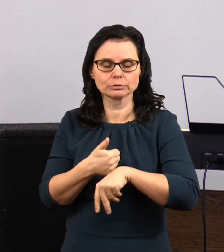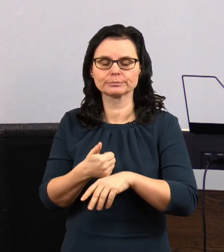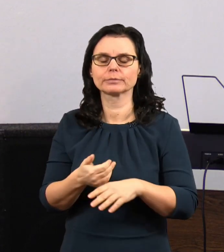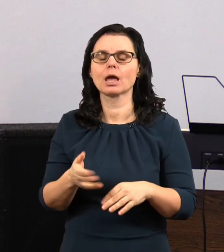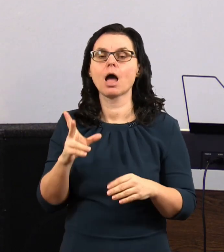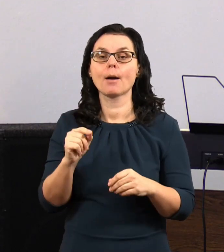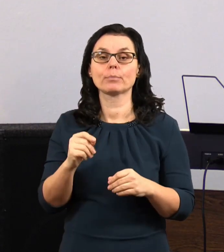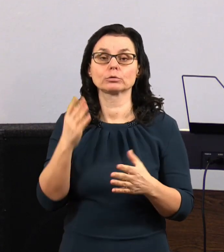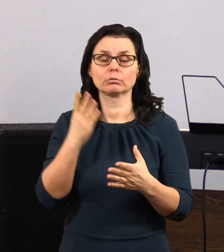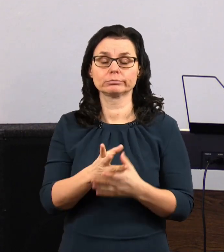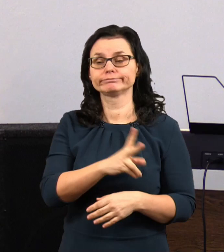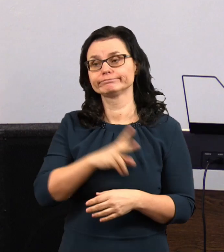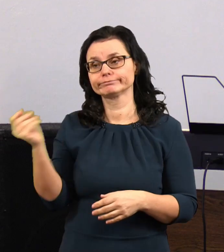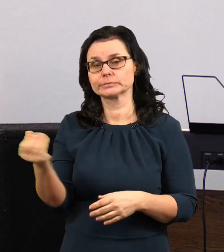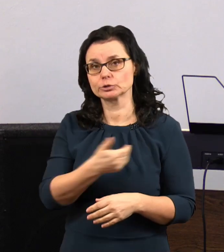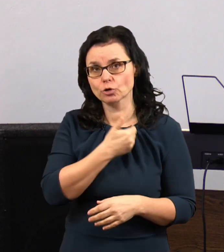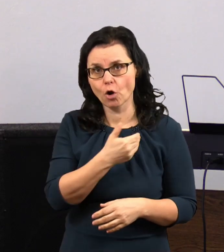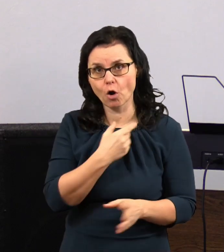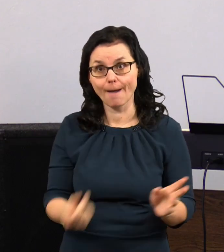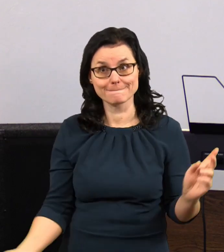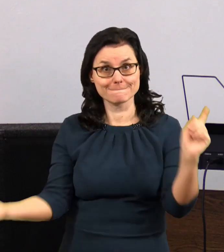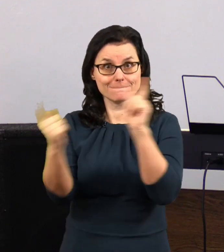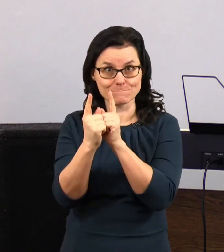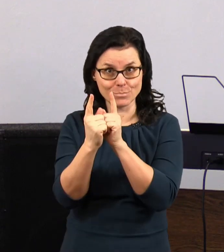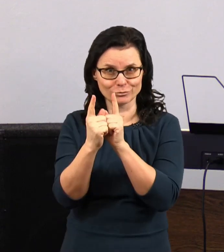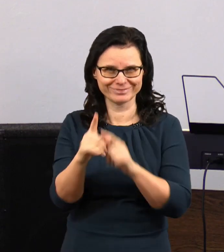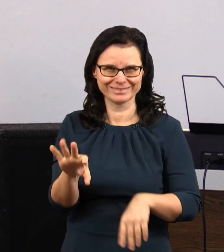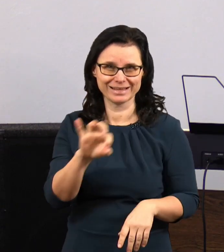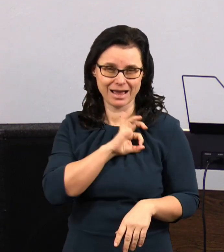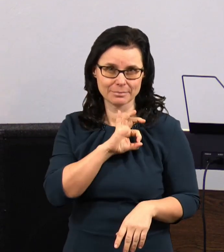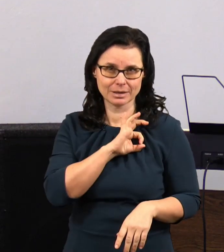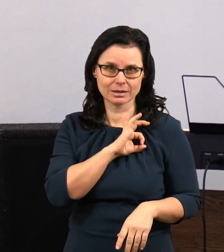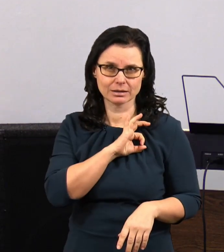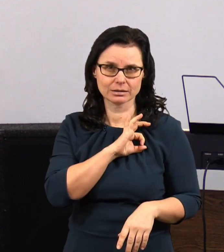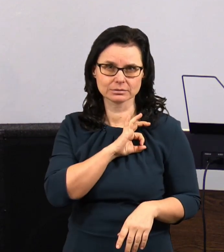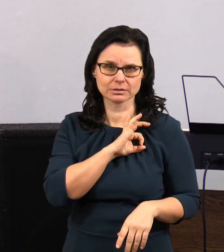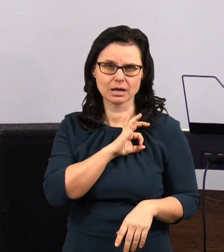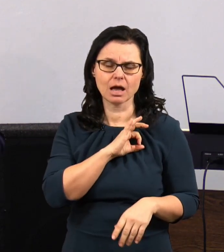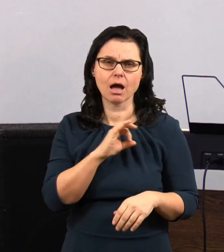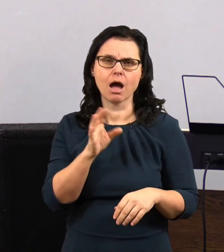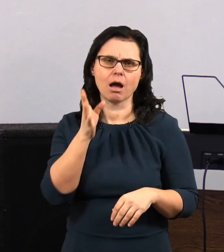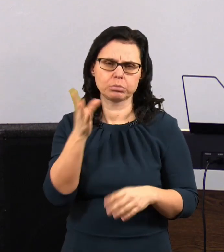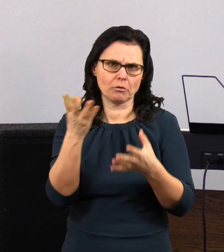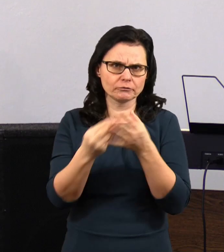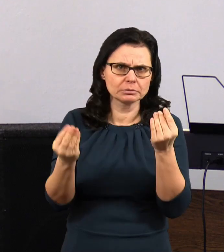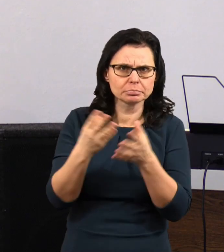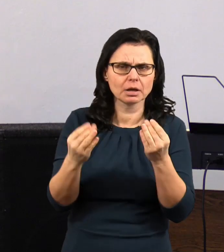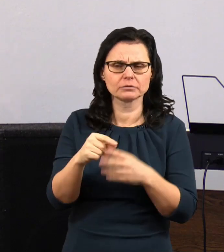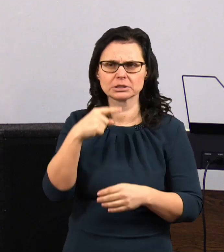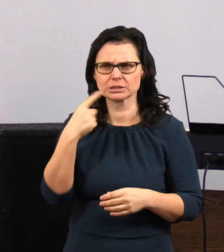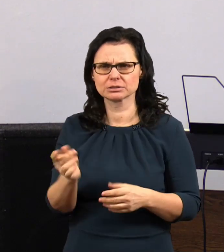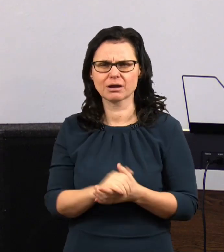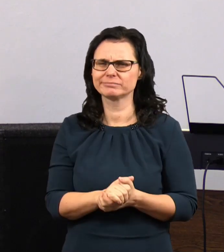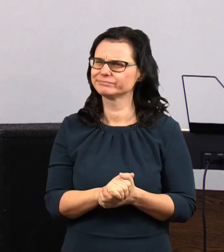když jsem šel potom ze školy, tak jsem se potom potkal ještě s jedním kamarádem a tak jsme se dali do řeči a já jsem mu říkal, víš,